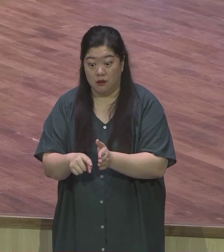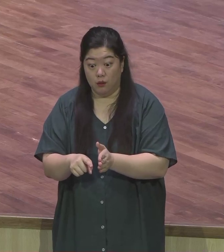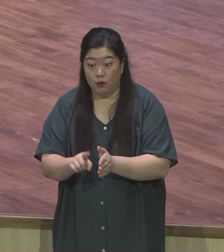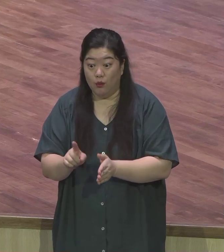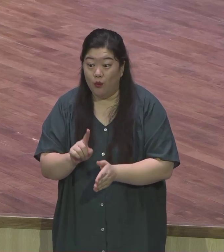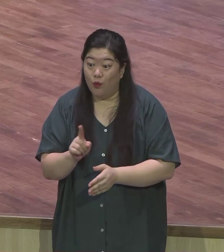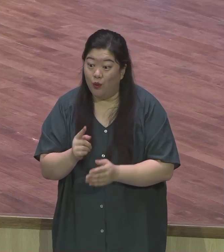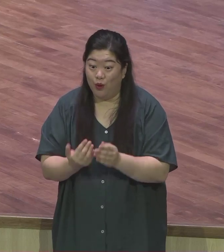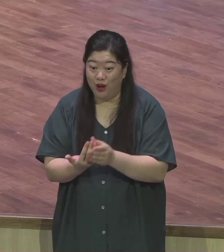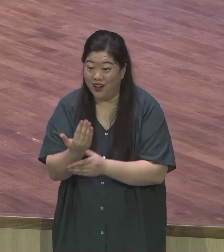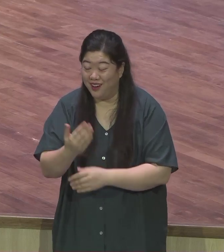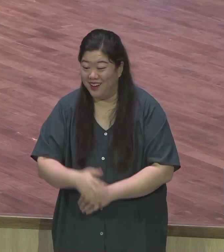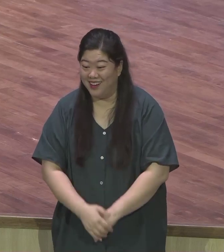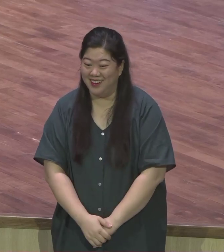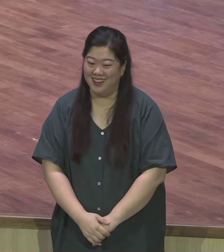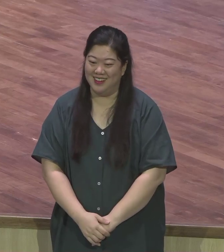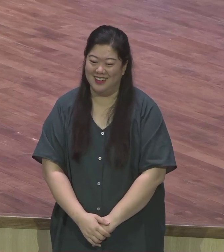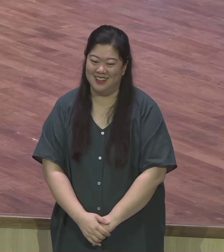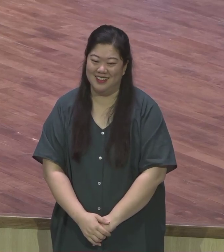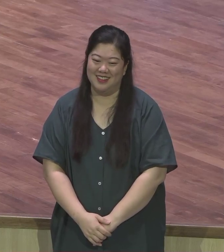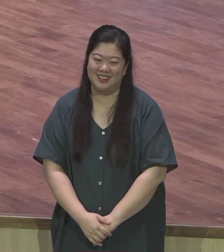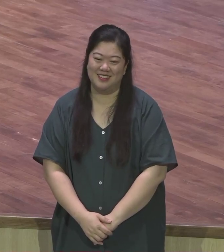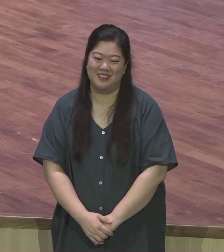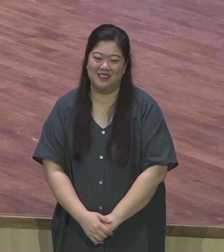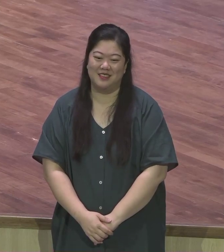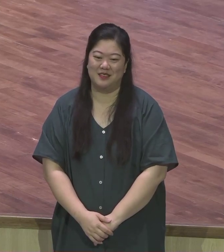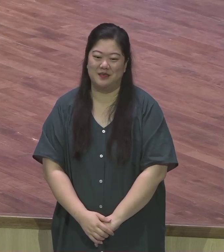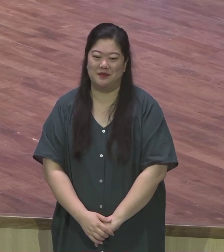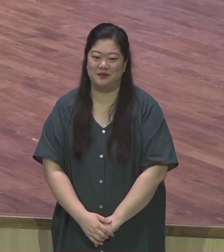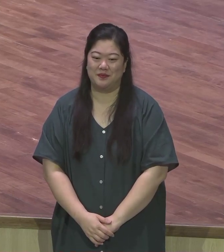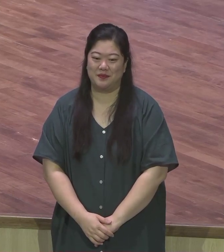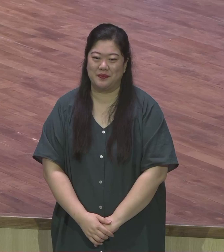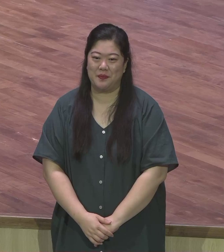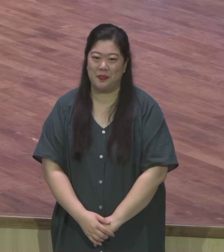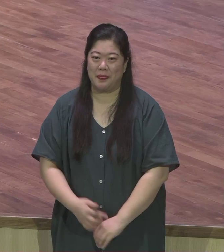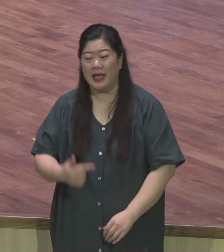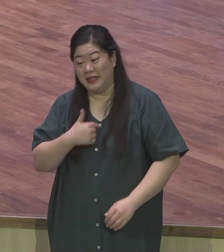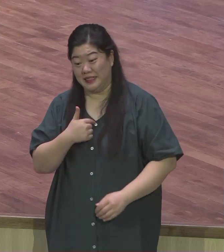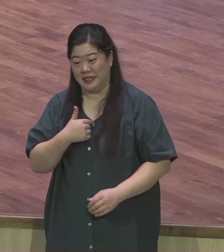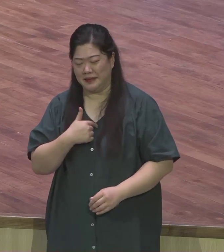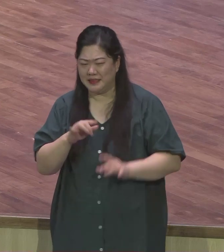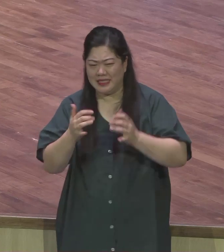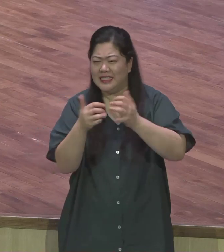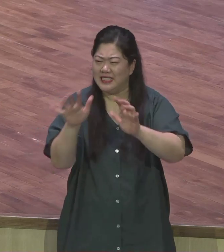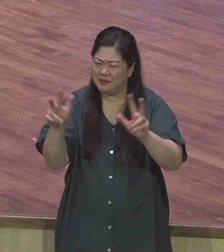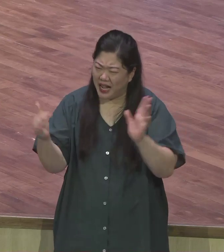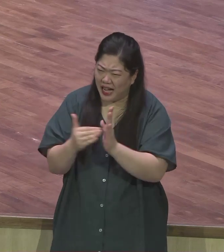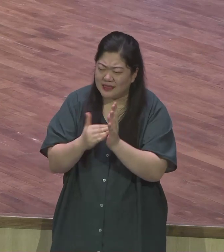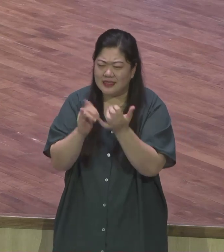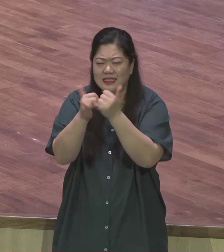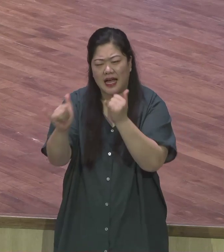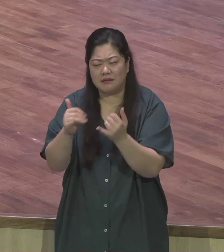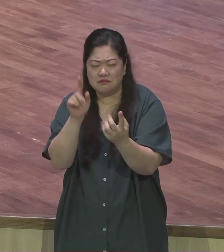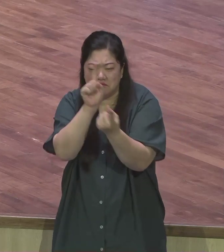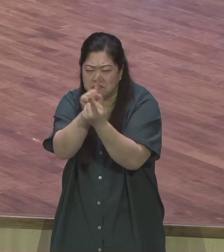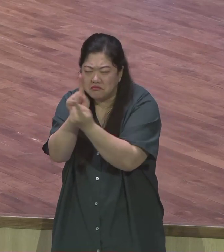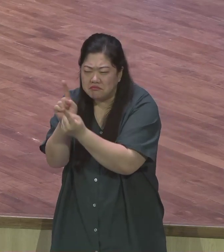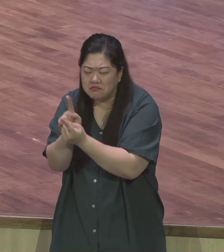여러 부류의 사람들을 만나게 되어집니다 크게 보면 크게 세 부류의 사람들을 만나게 되는데 첫 번째 부류의 사람이